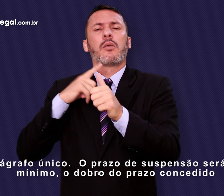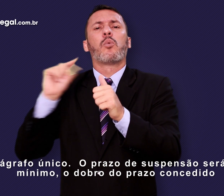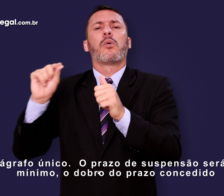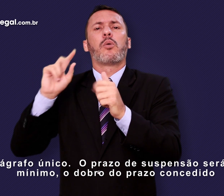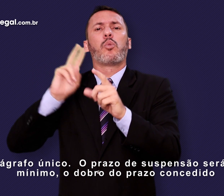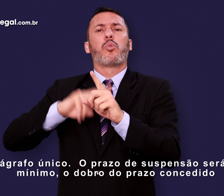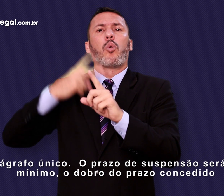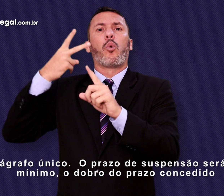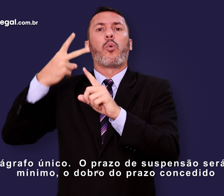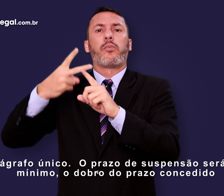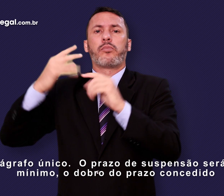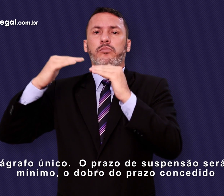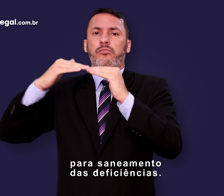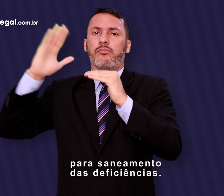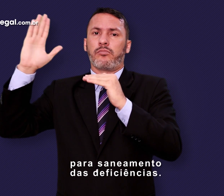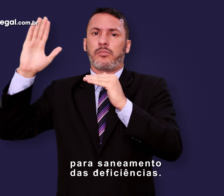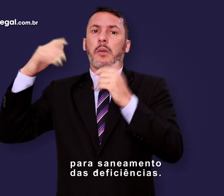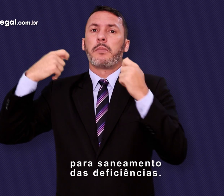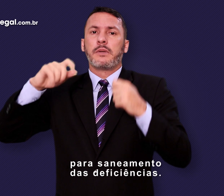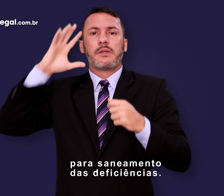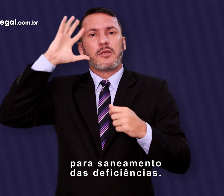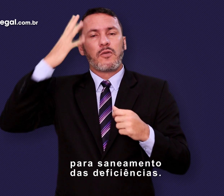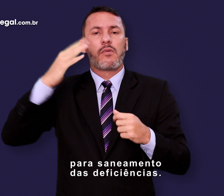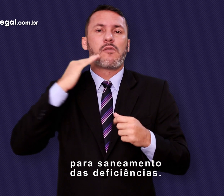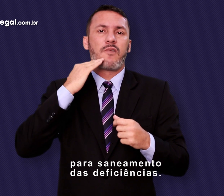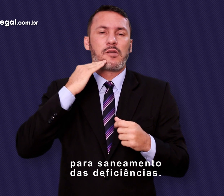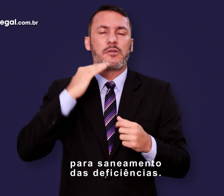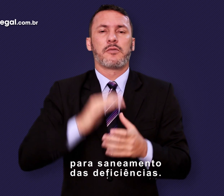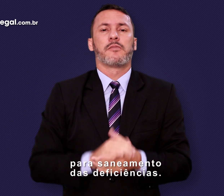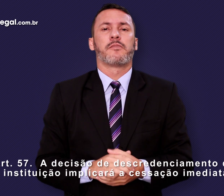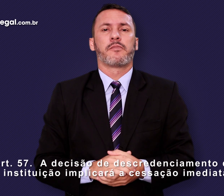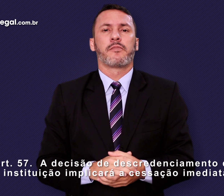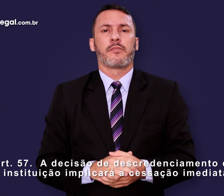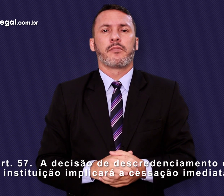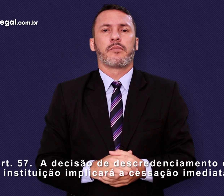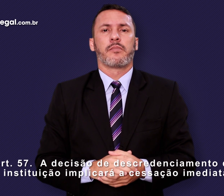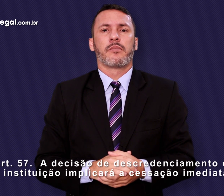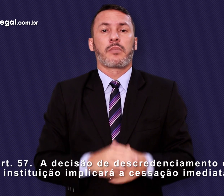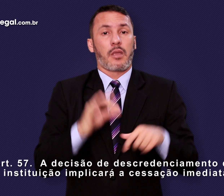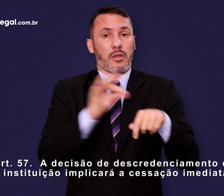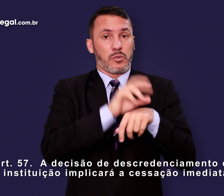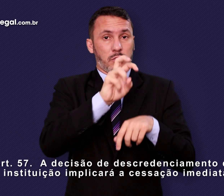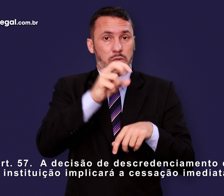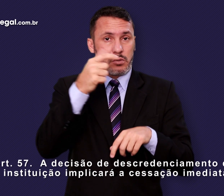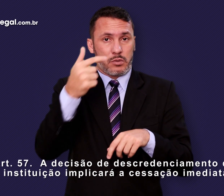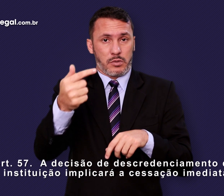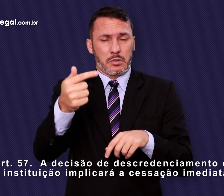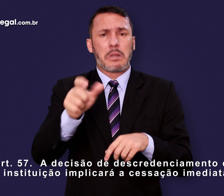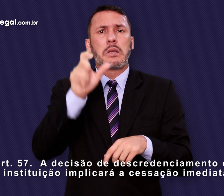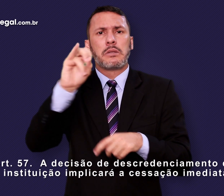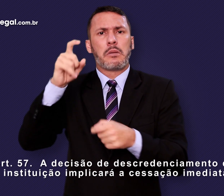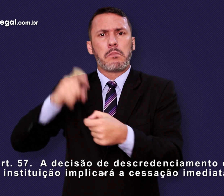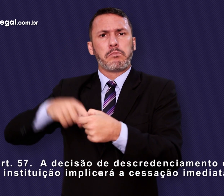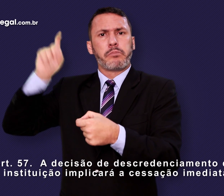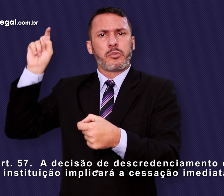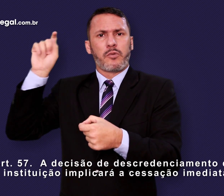dobro do prazo concedido para saneamento das deficiências. Artigo 57. A decisão de descredenciamento da